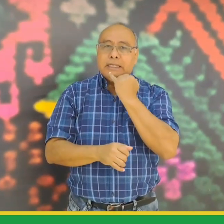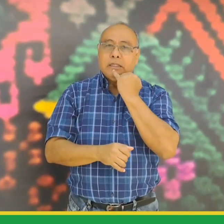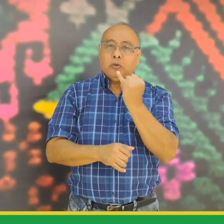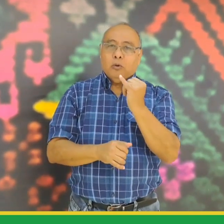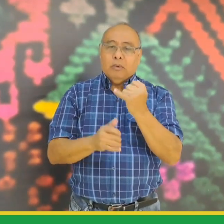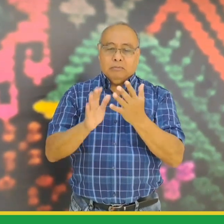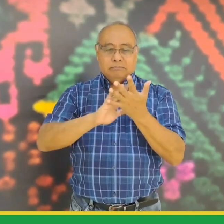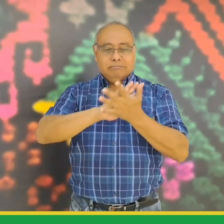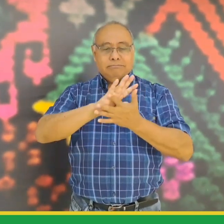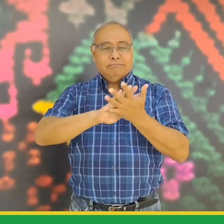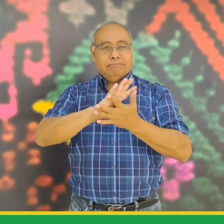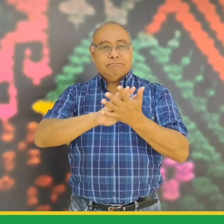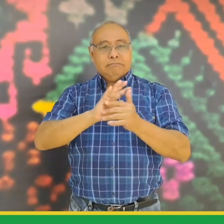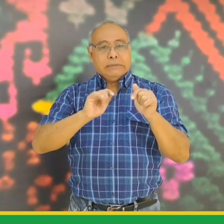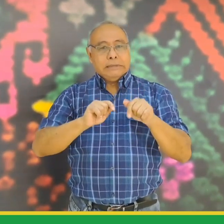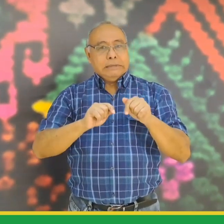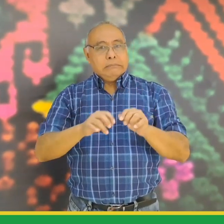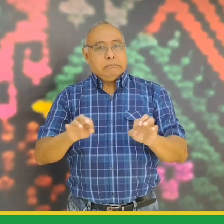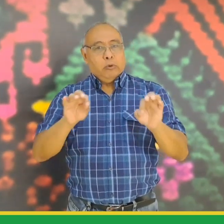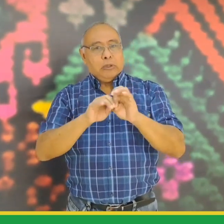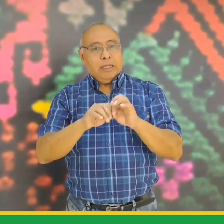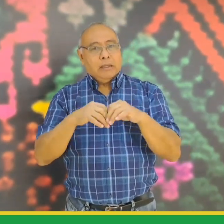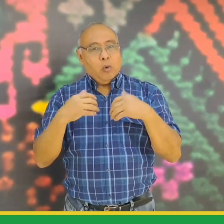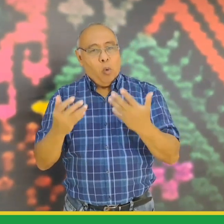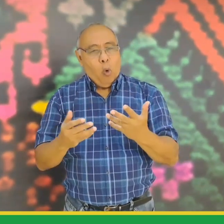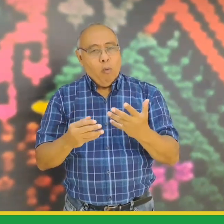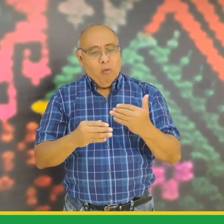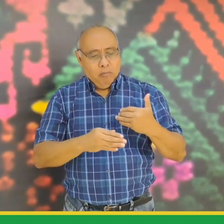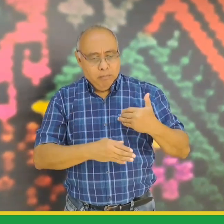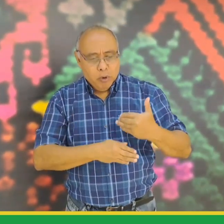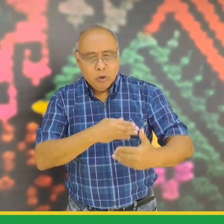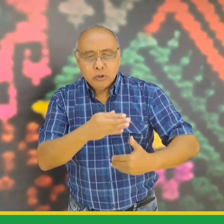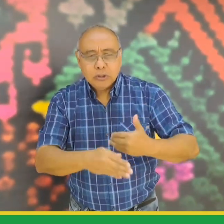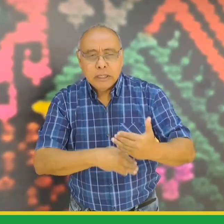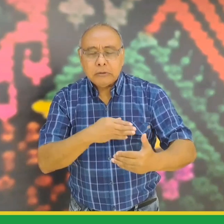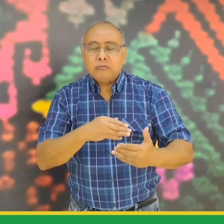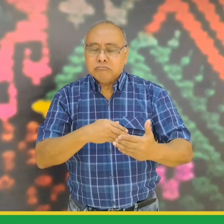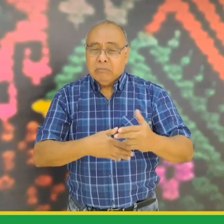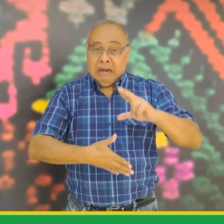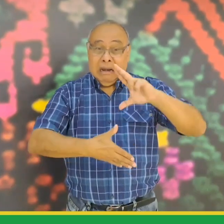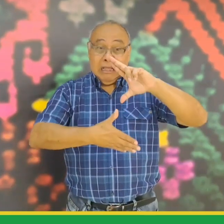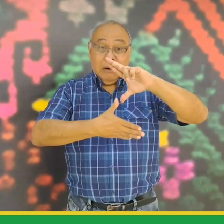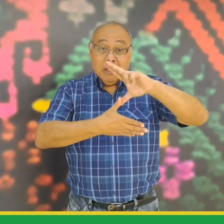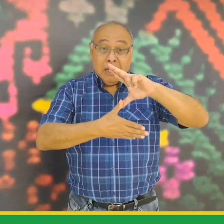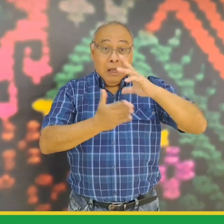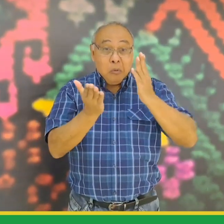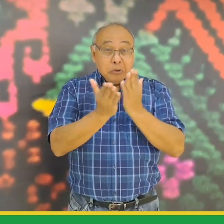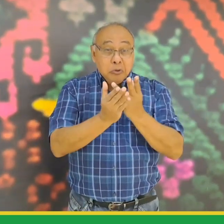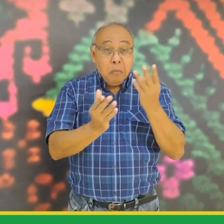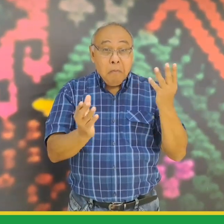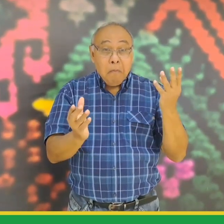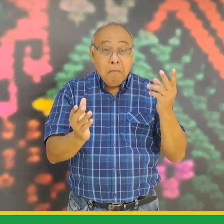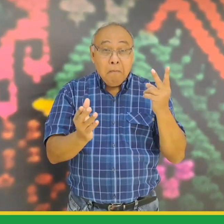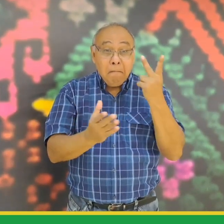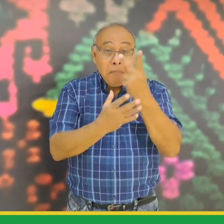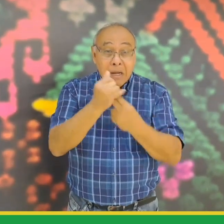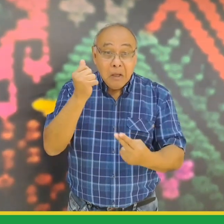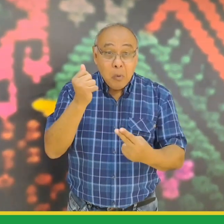además vemos que en latinoamérica la educación bilingüe bicultural no es de calidad pues tiene atrasos y no se ve